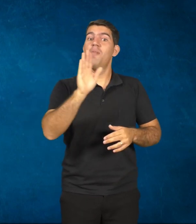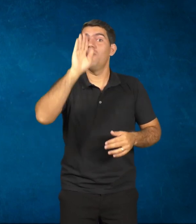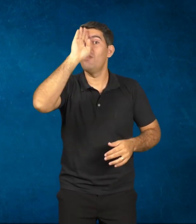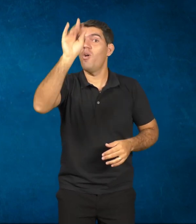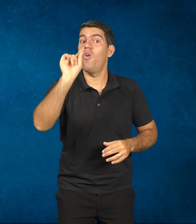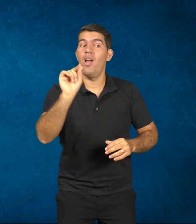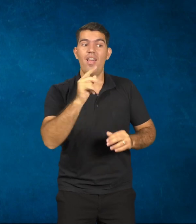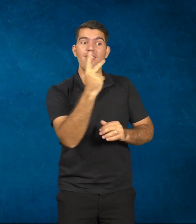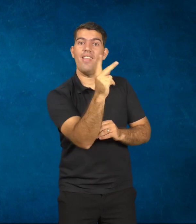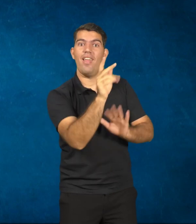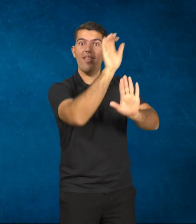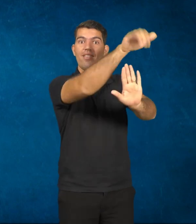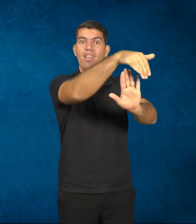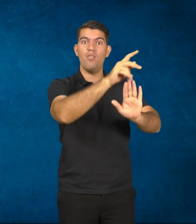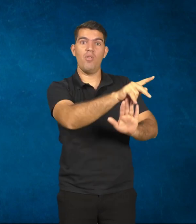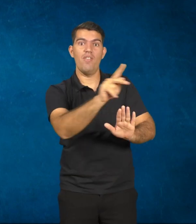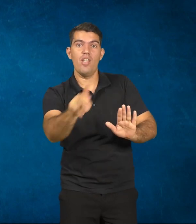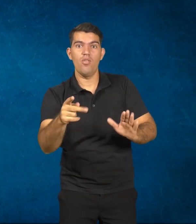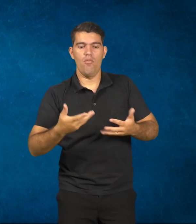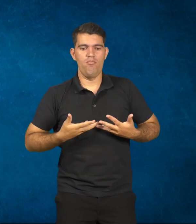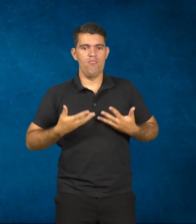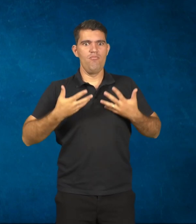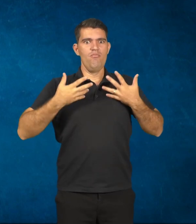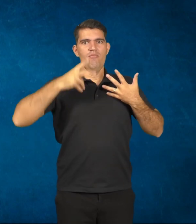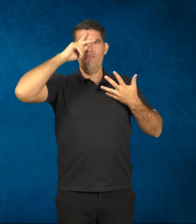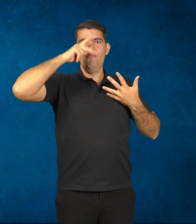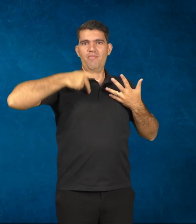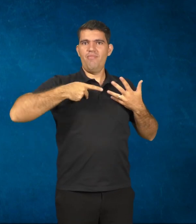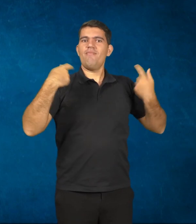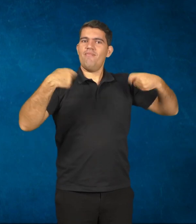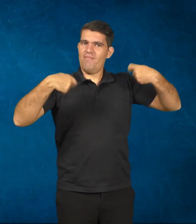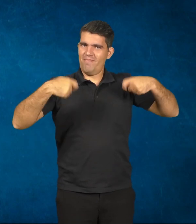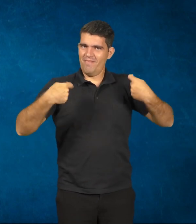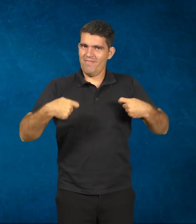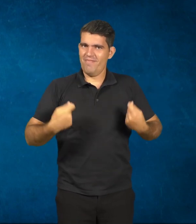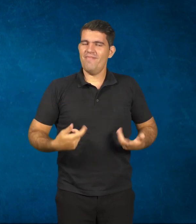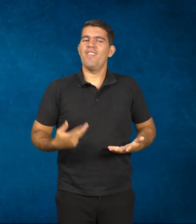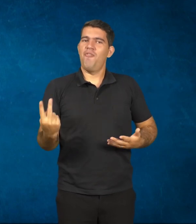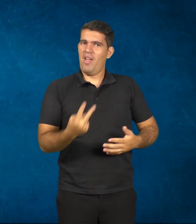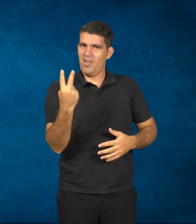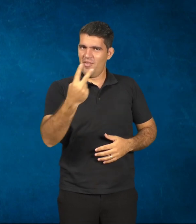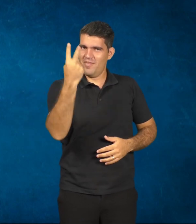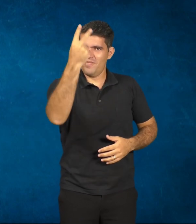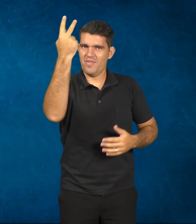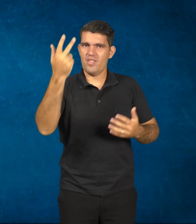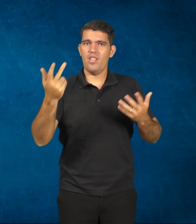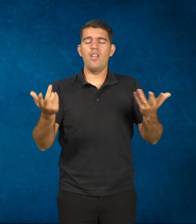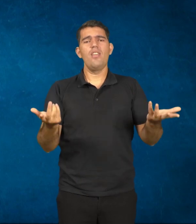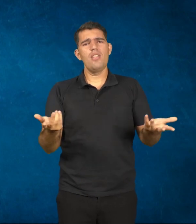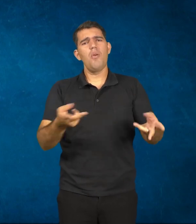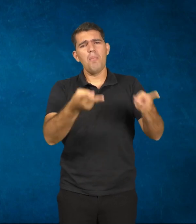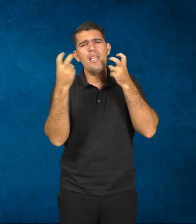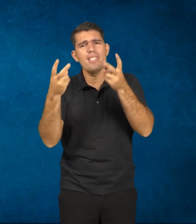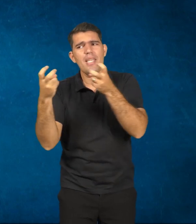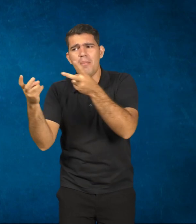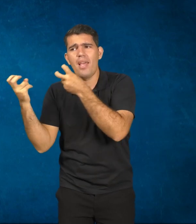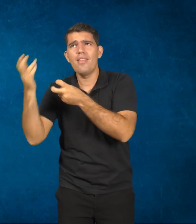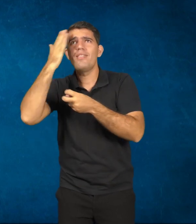ser considerada nesse processo. E é preciso perceber os saberes que a gente tem constituído ao longo da nossa